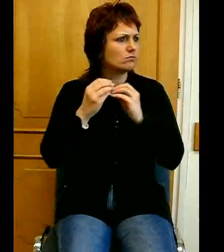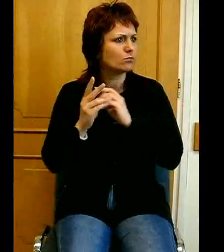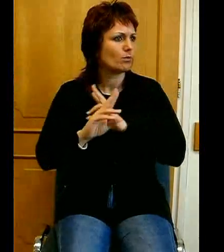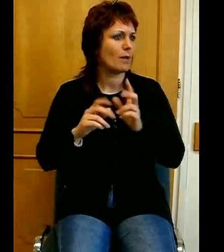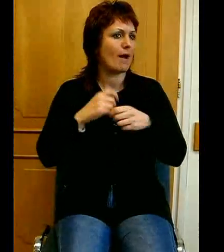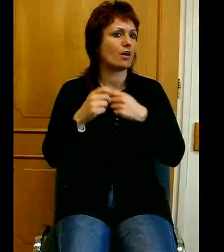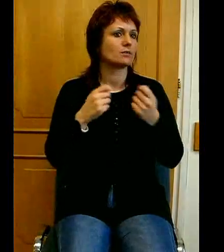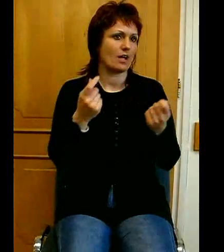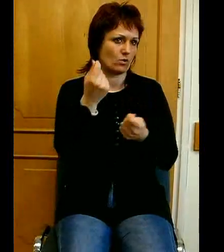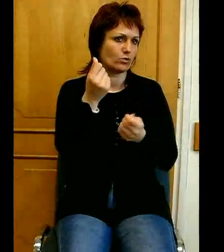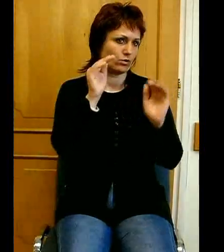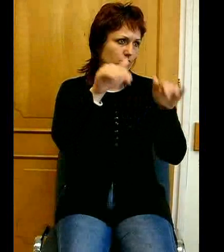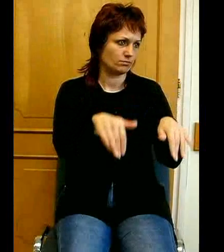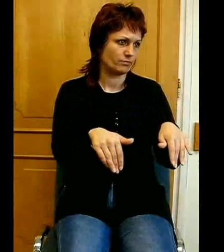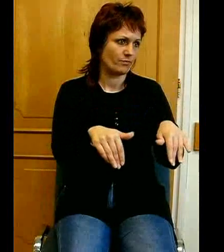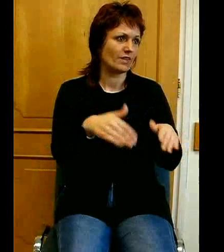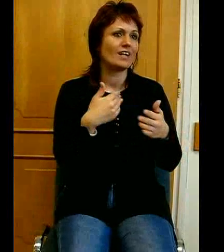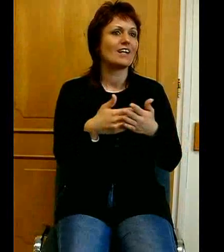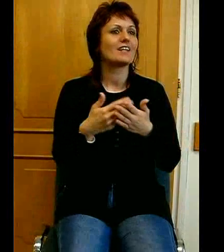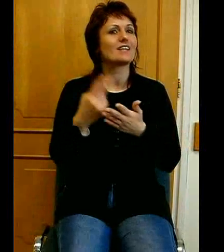Legyen ezért egyedül Isten érvicsőség.